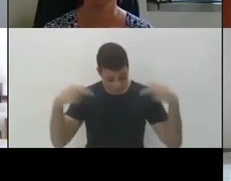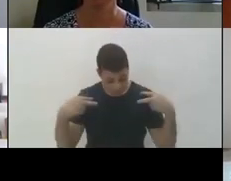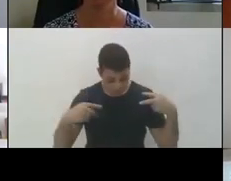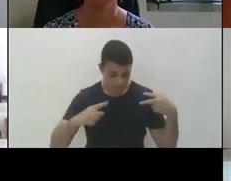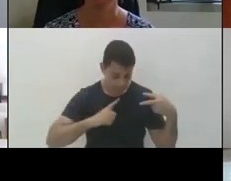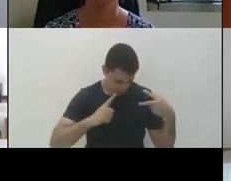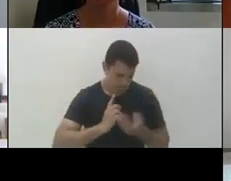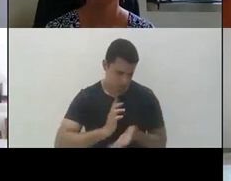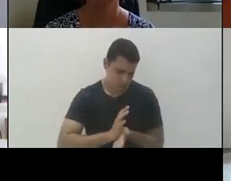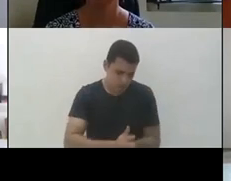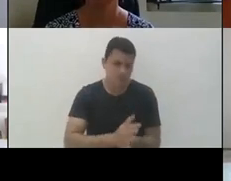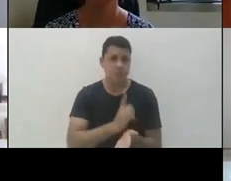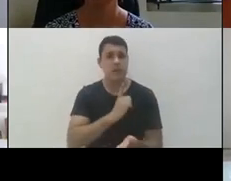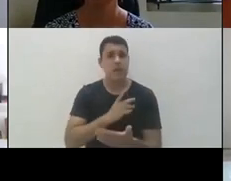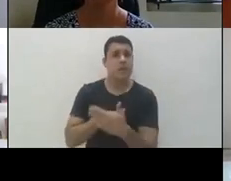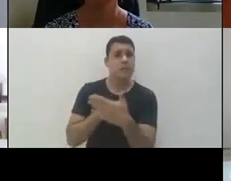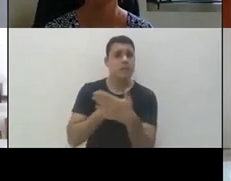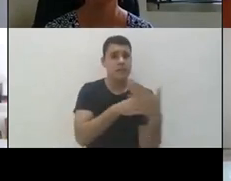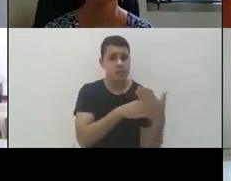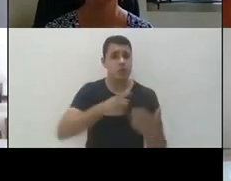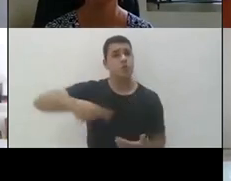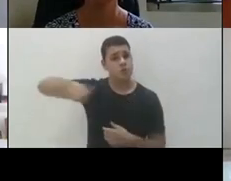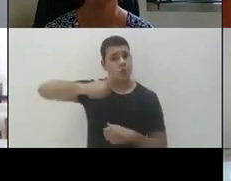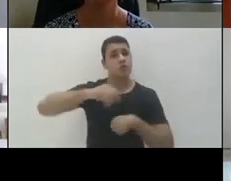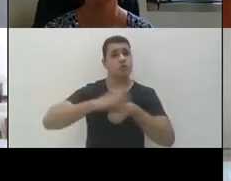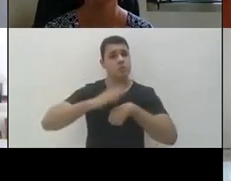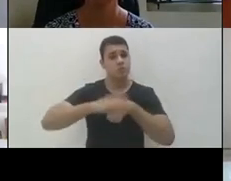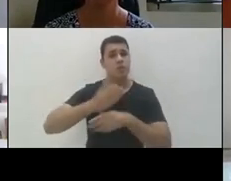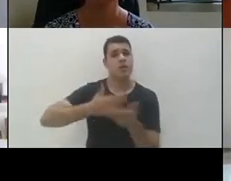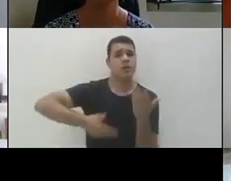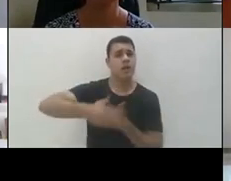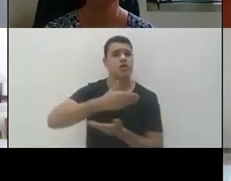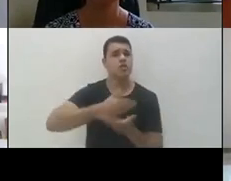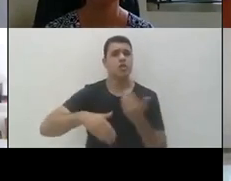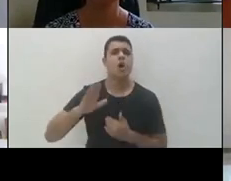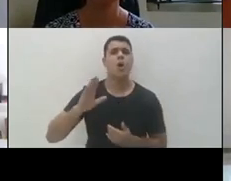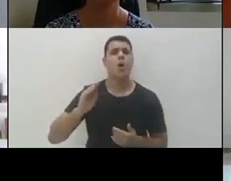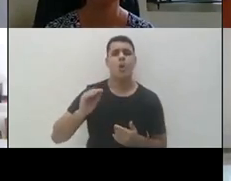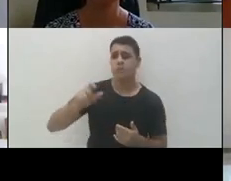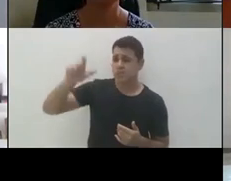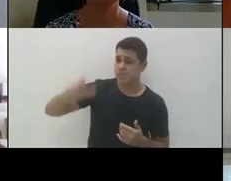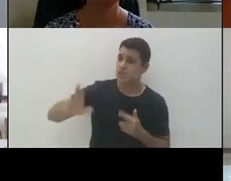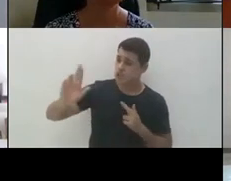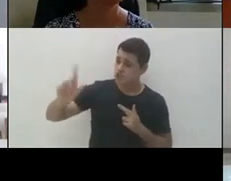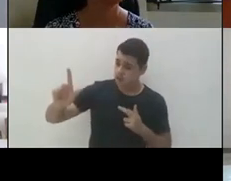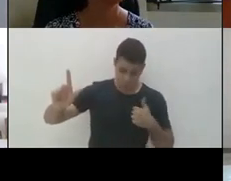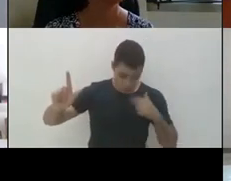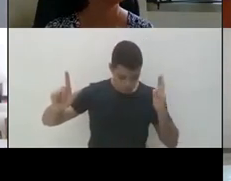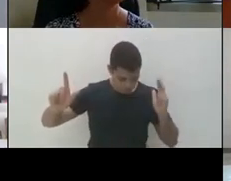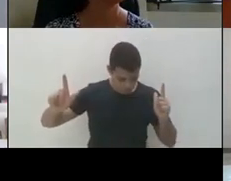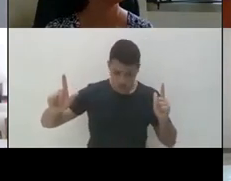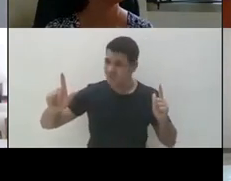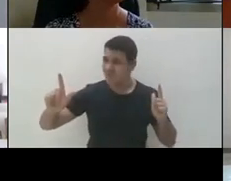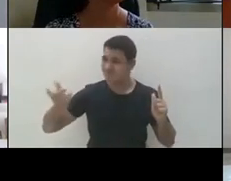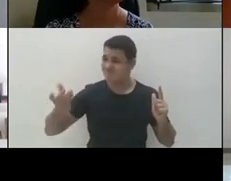limitações que nós temos e interagir com aquele que é diferente de nós, aquele que nos causa